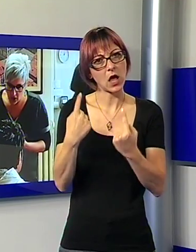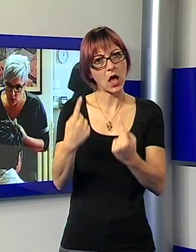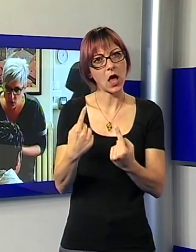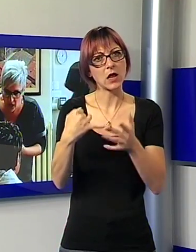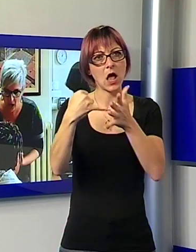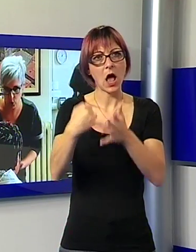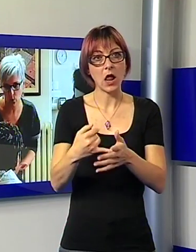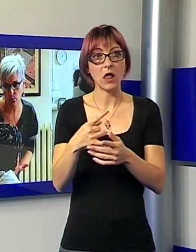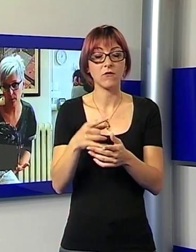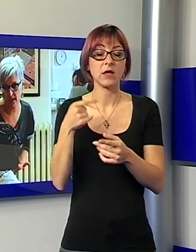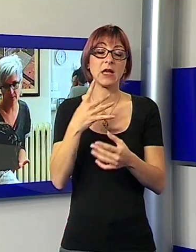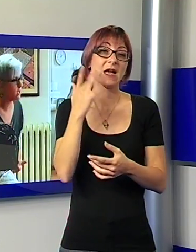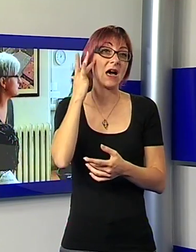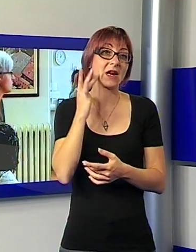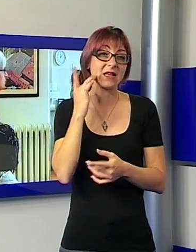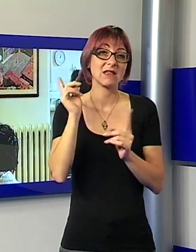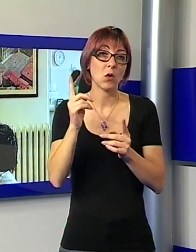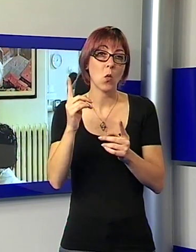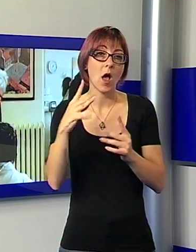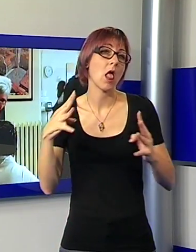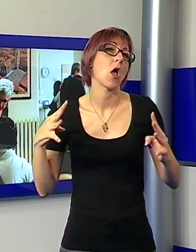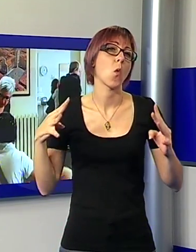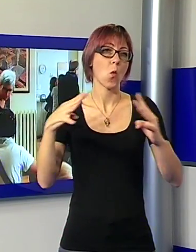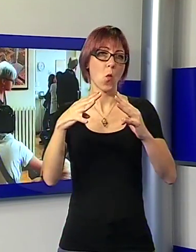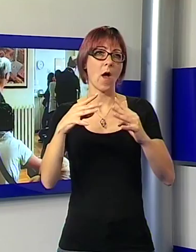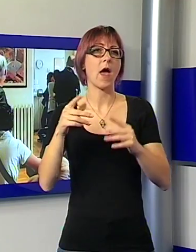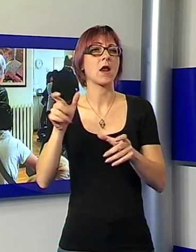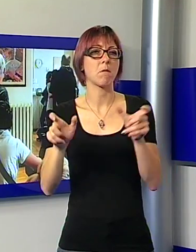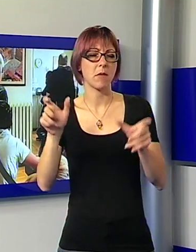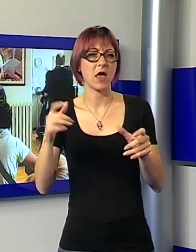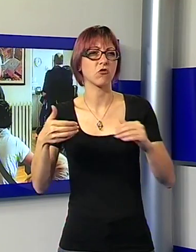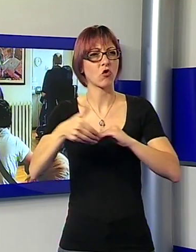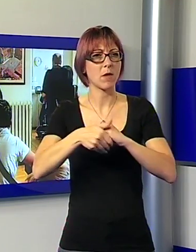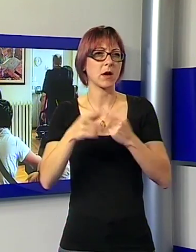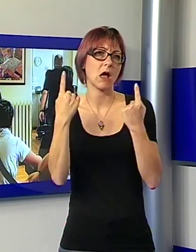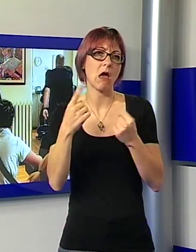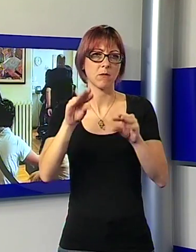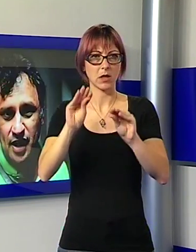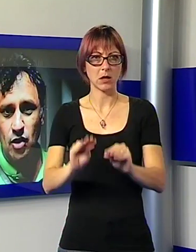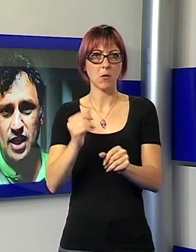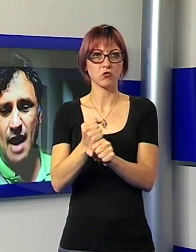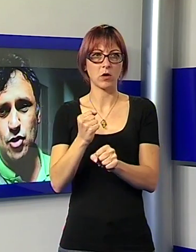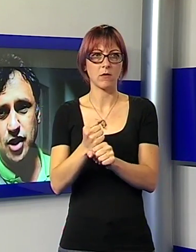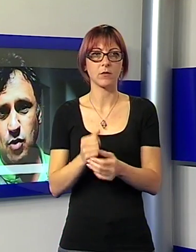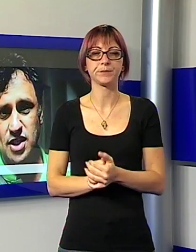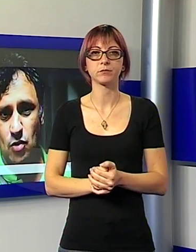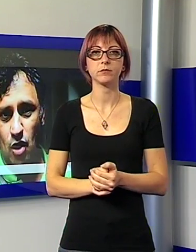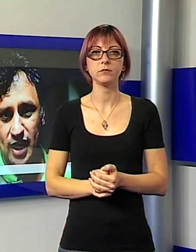questo rischia di innescare una guerra a colpi di carte bollate tra precari che si contendono un posto. Ricordiamoci che questi ruoli che